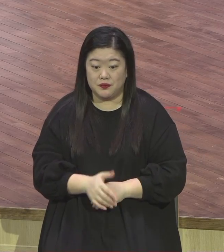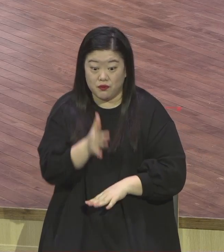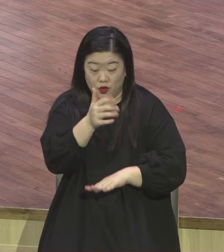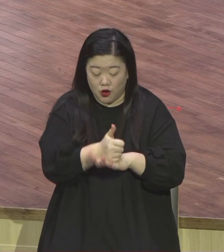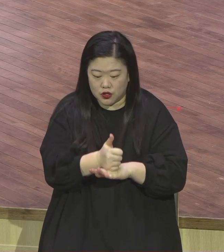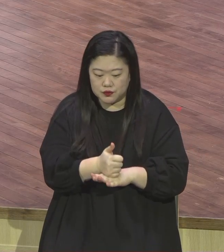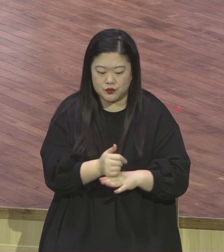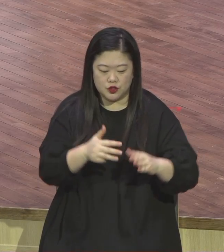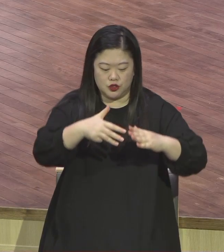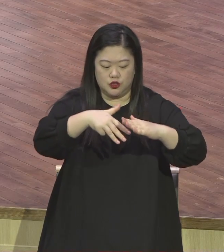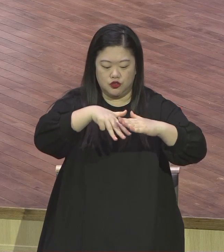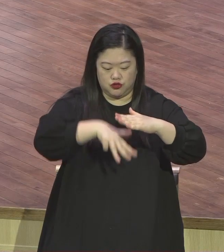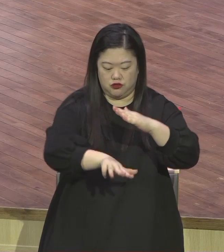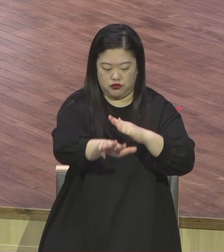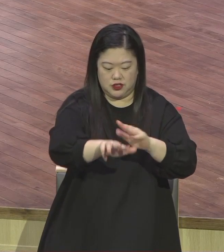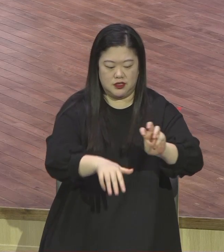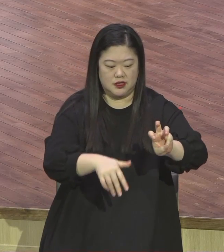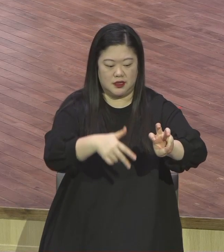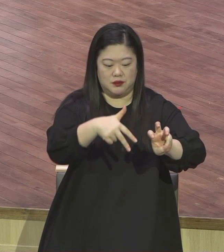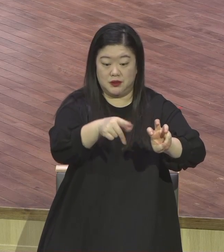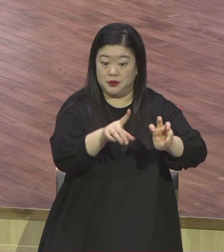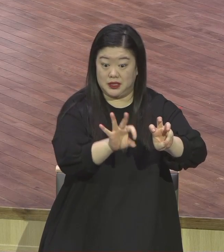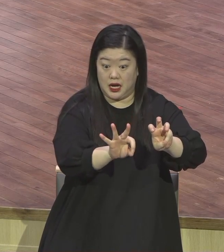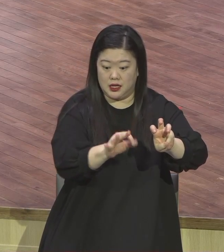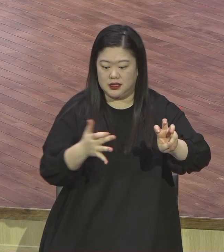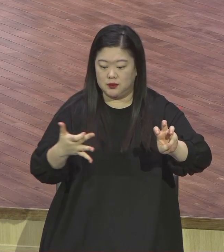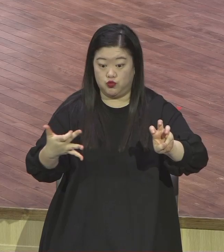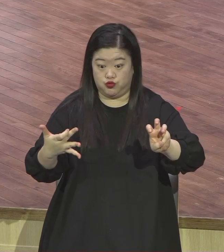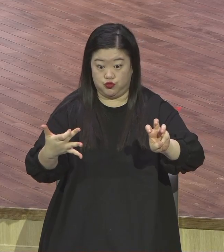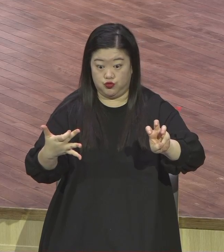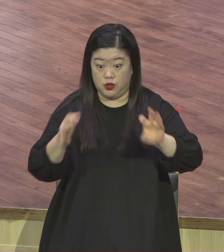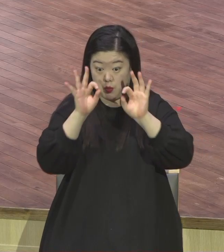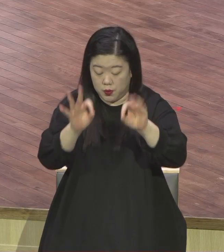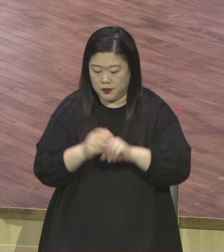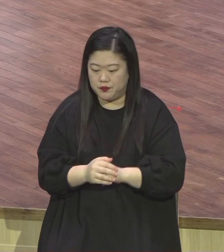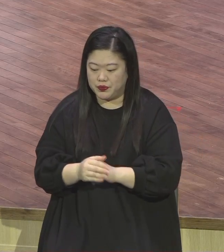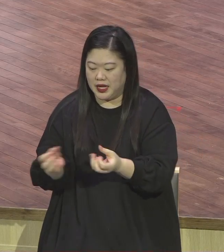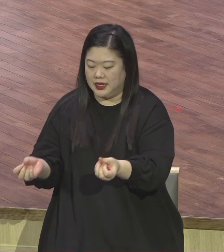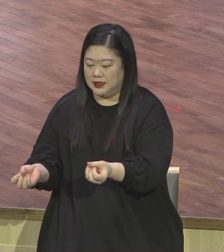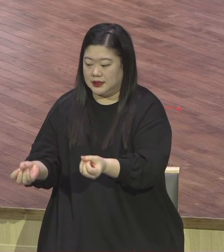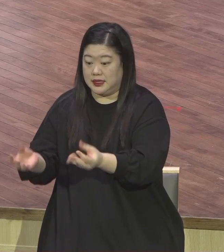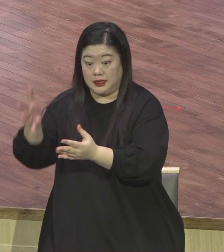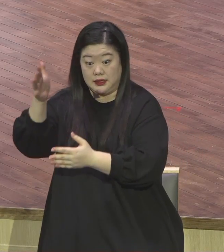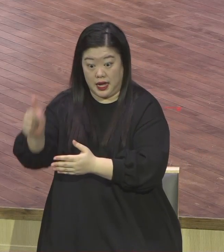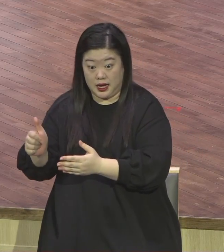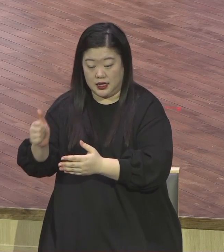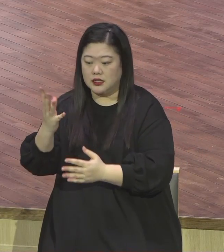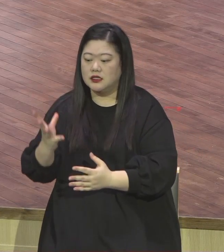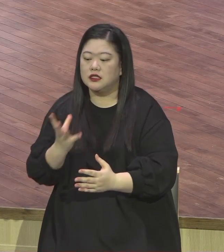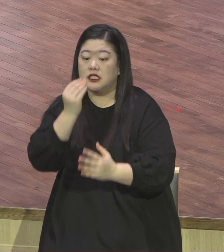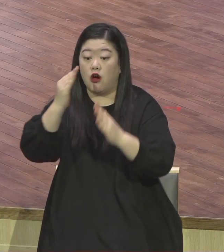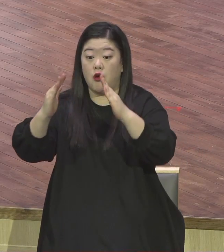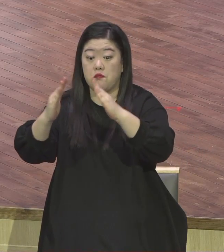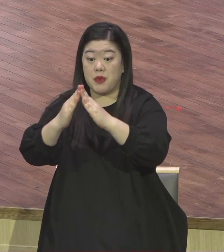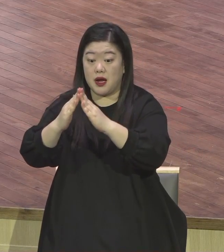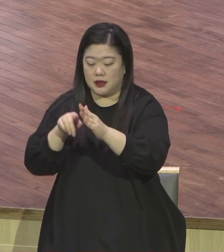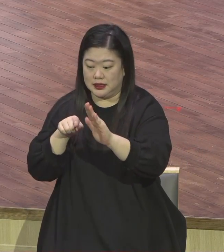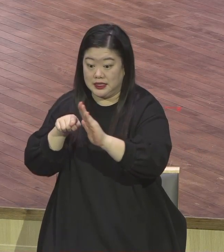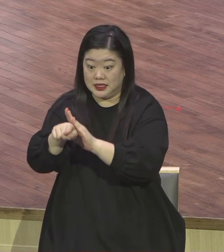30장 19절에 보면 제사당이 성막에 들어가기 전에 물뜨멍에서 수족을 손으로 다 수족을 다